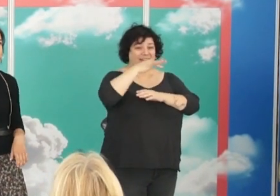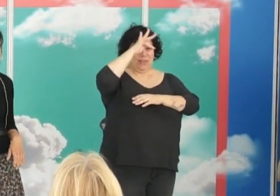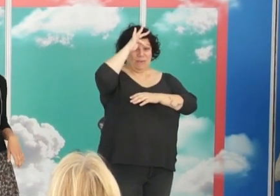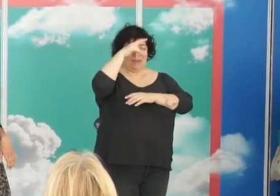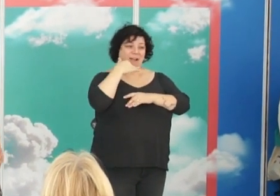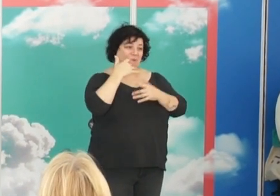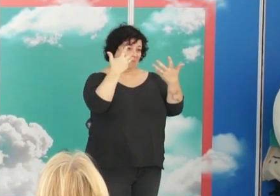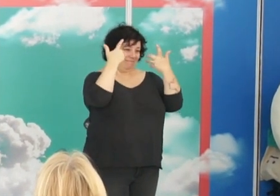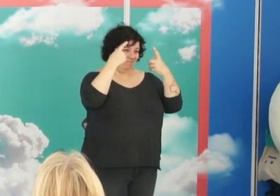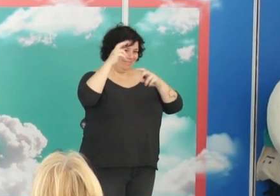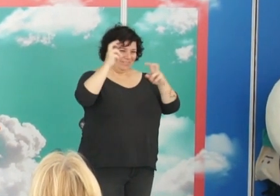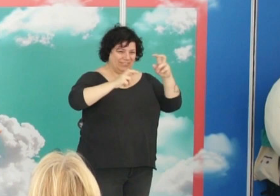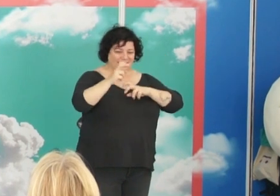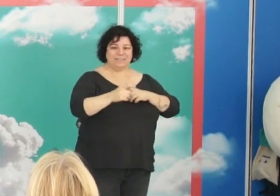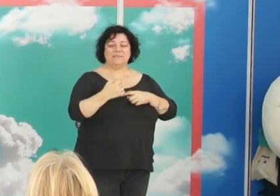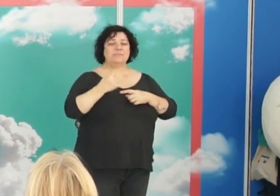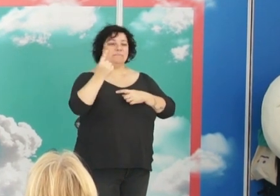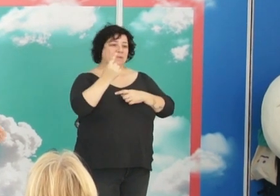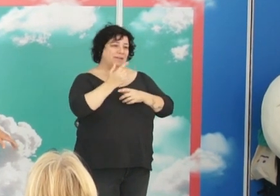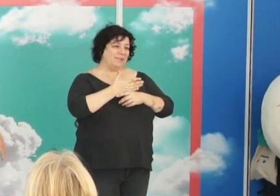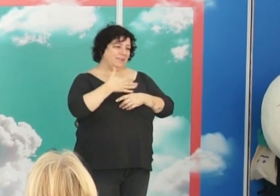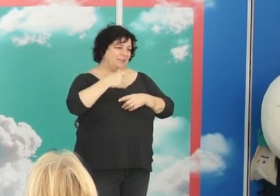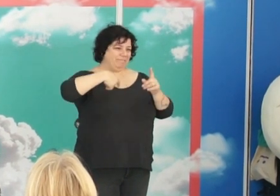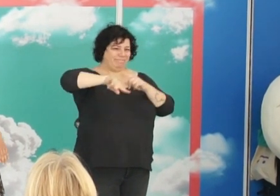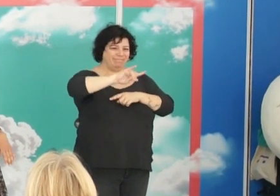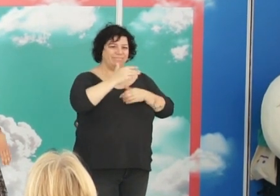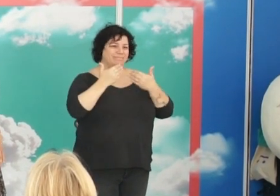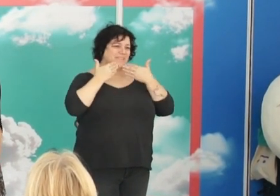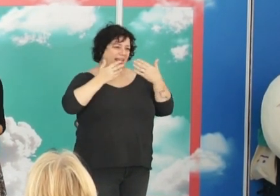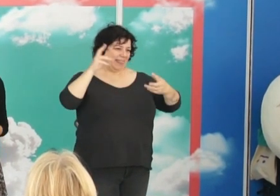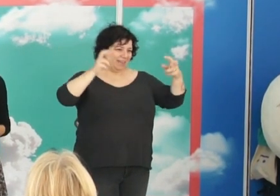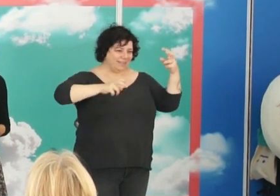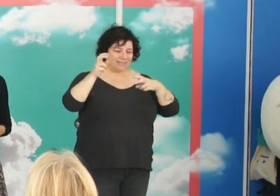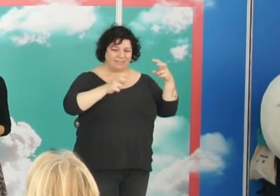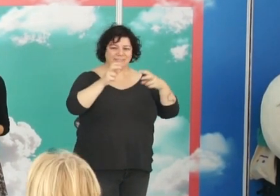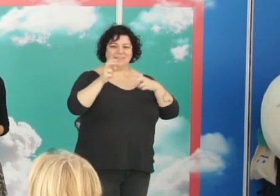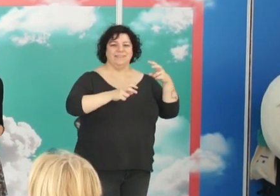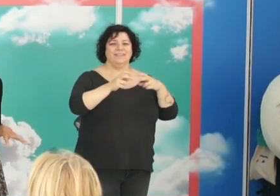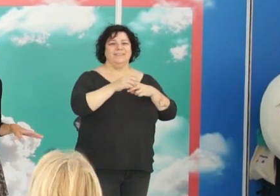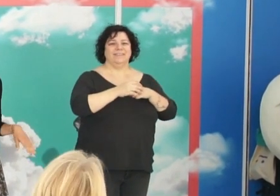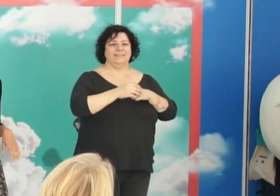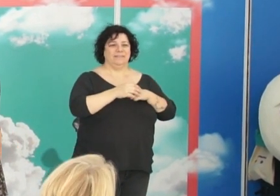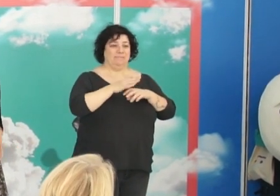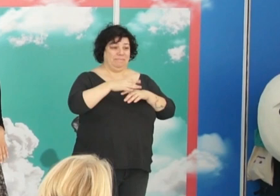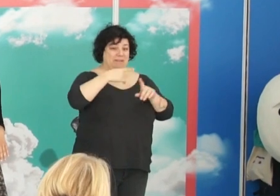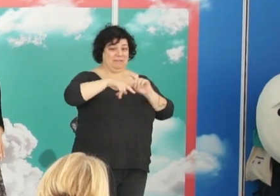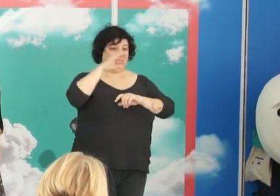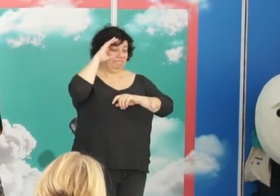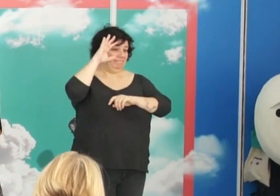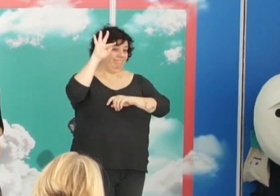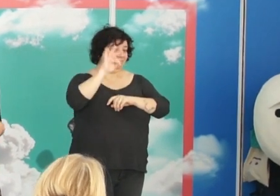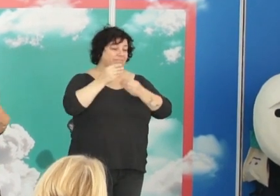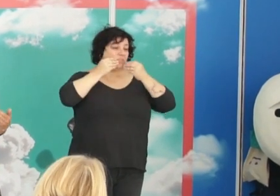domingo. Así que lo primero es agradeceros a las personas que habéis venido a escuchar esta